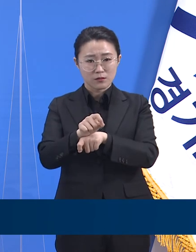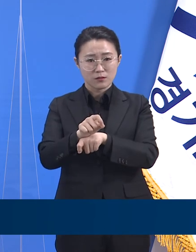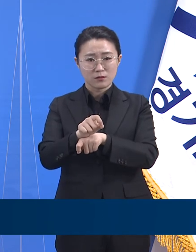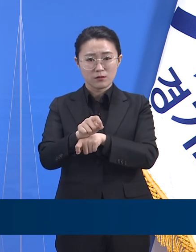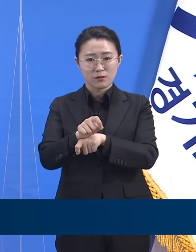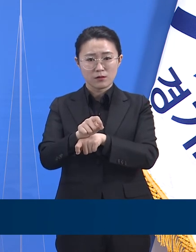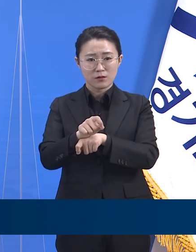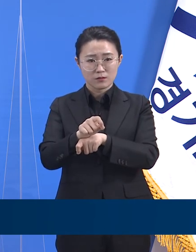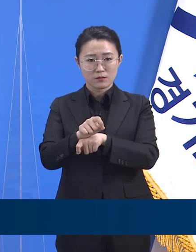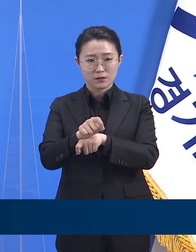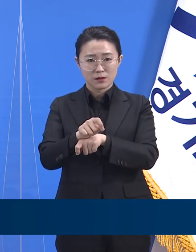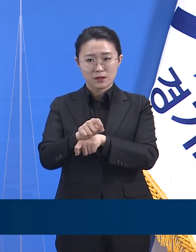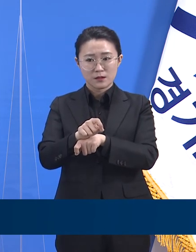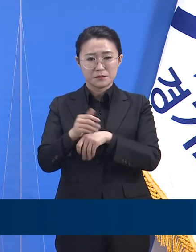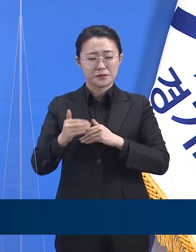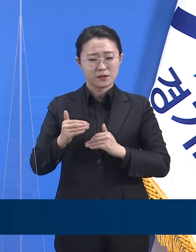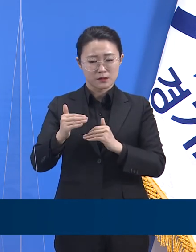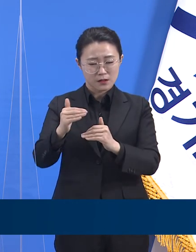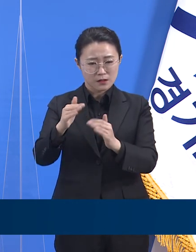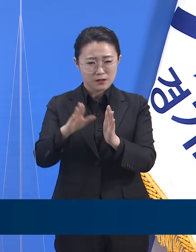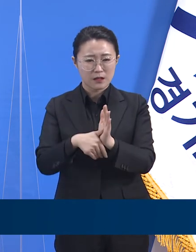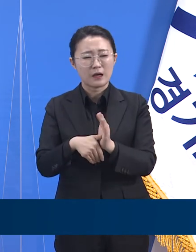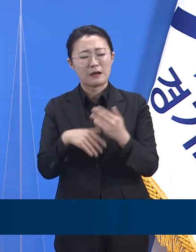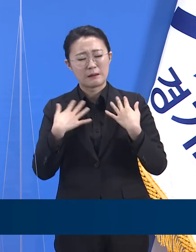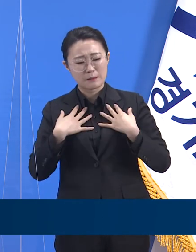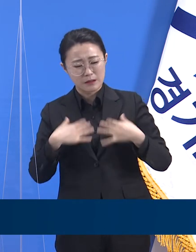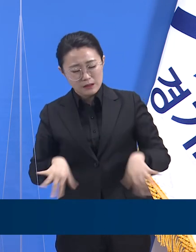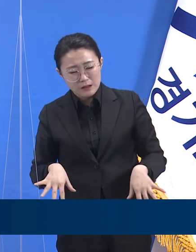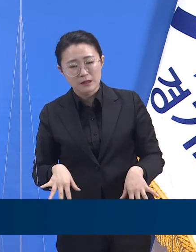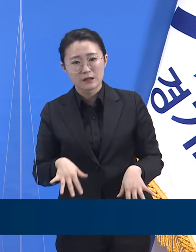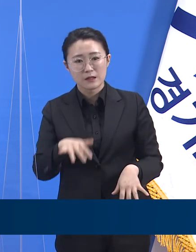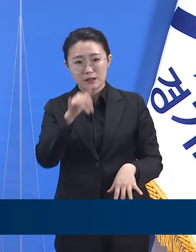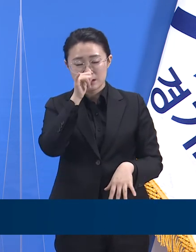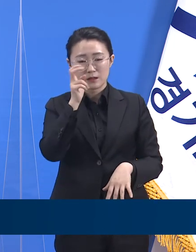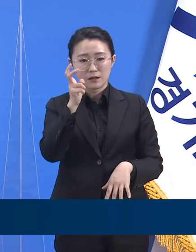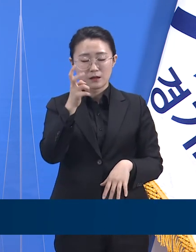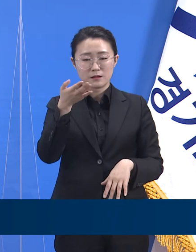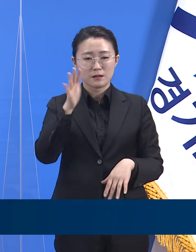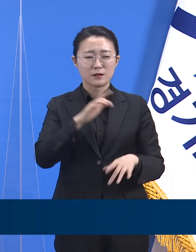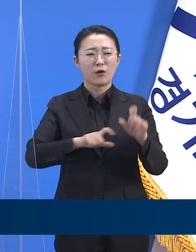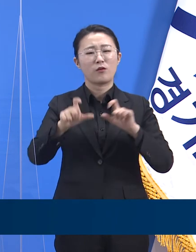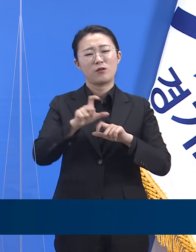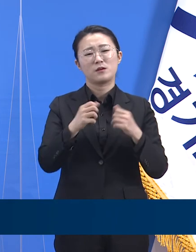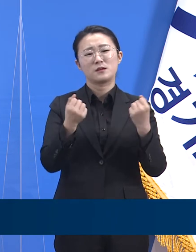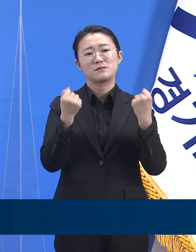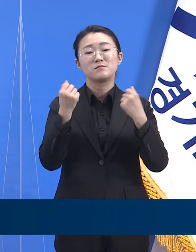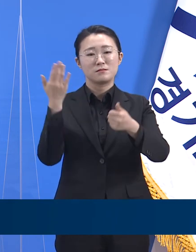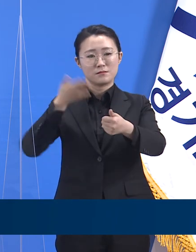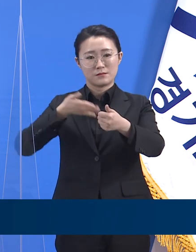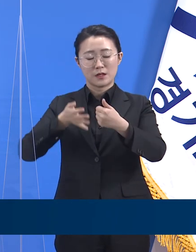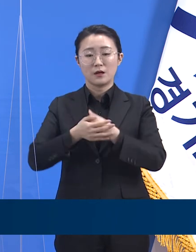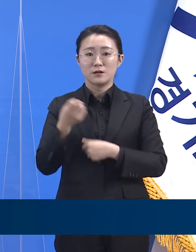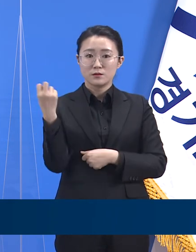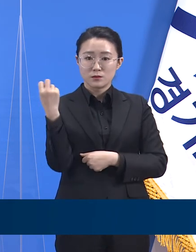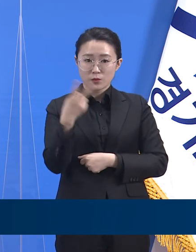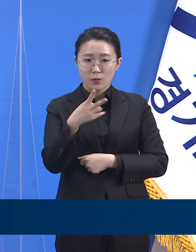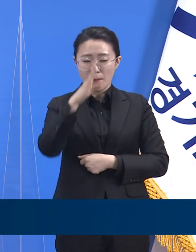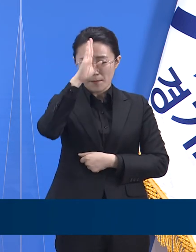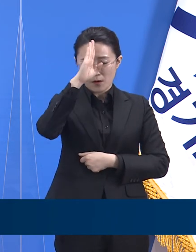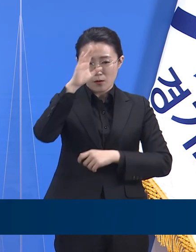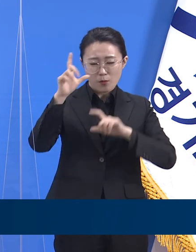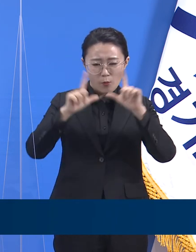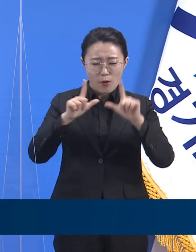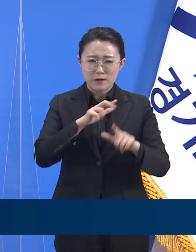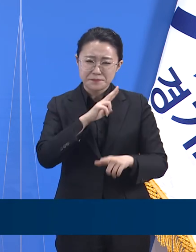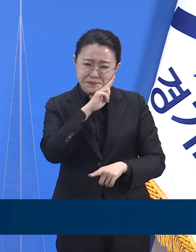검사 접근성을 확보해 두겠습니다. 의심 증상이 있을 때는 누구든지 지체하지 마시고 가까운